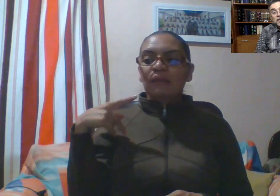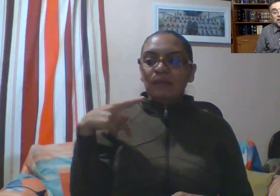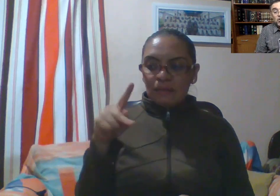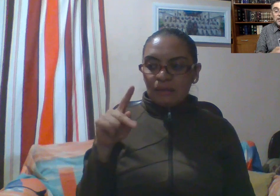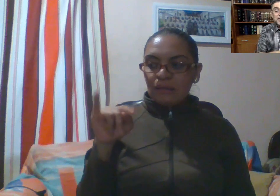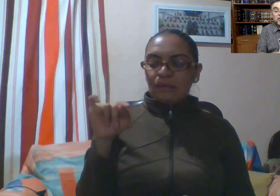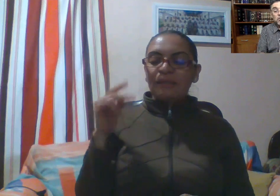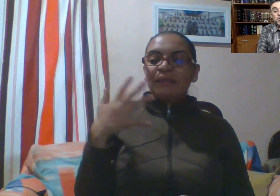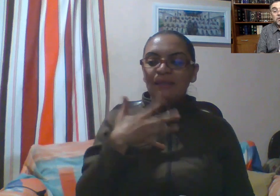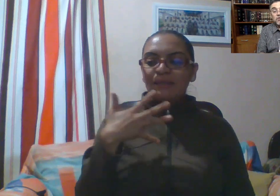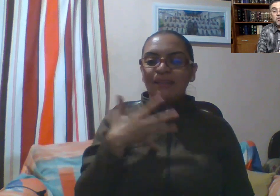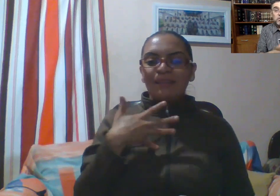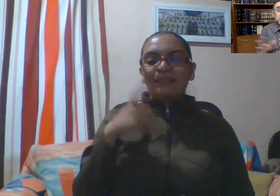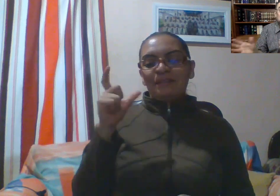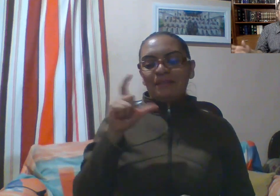dejó de serlo cuando nació su hermanita.